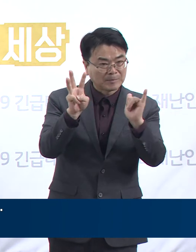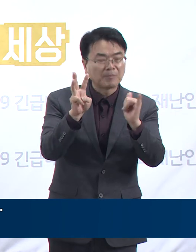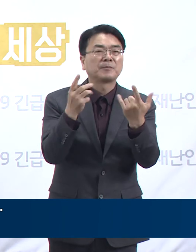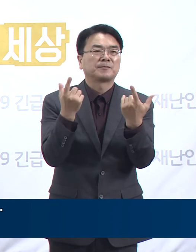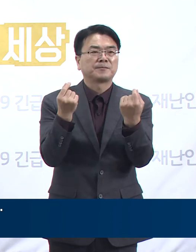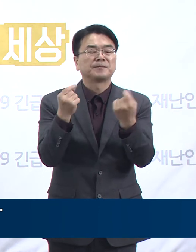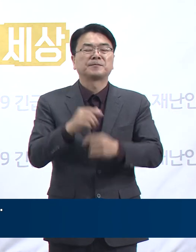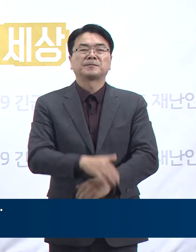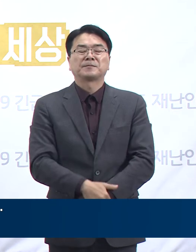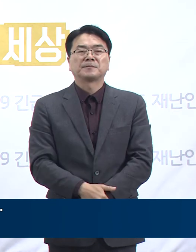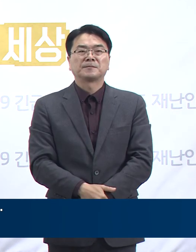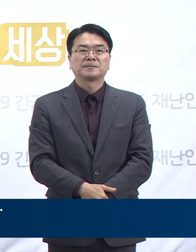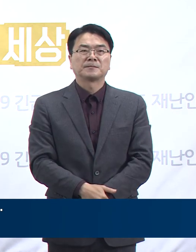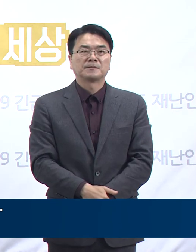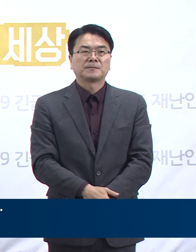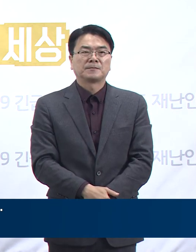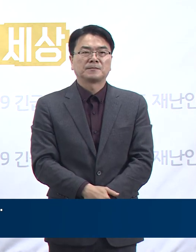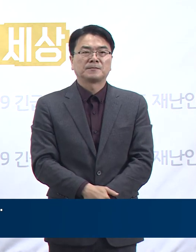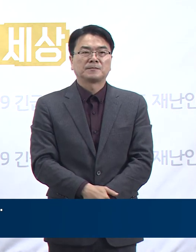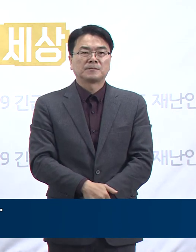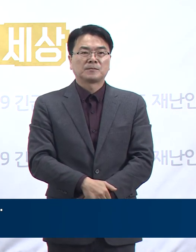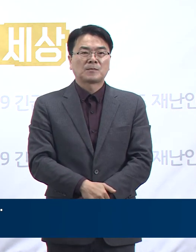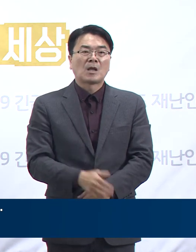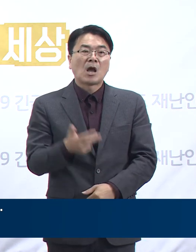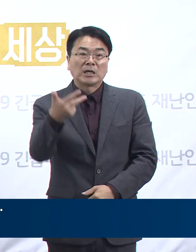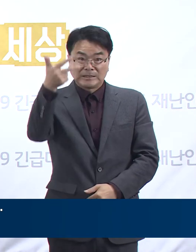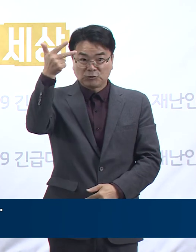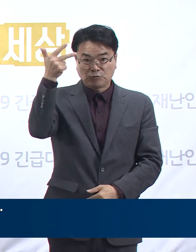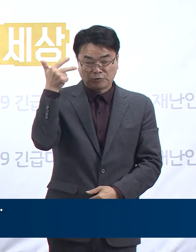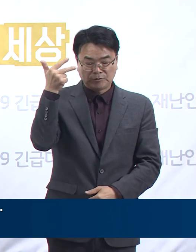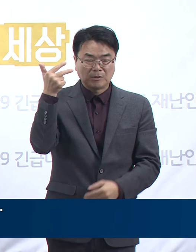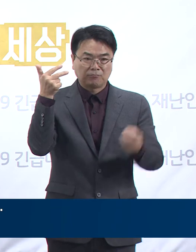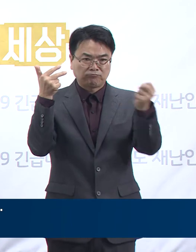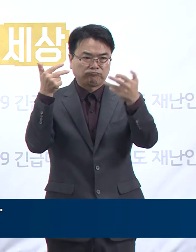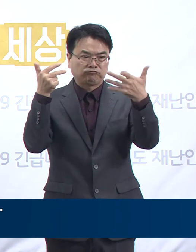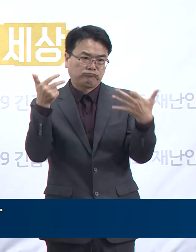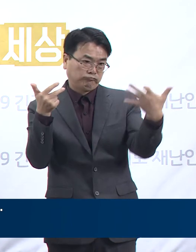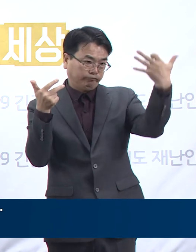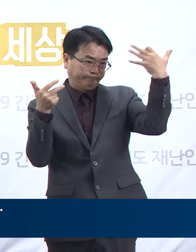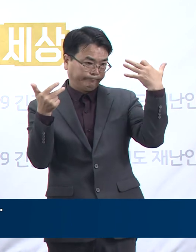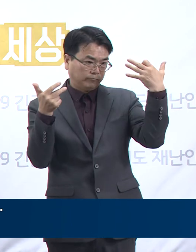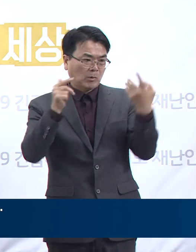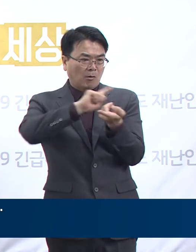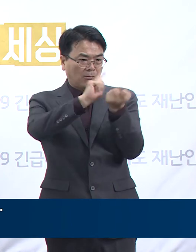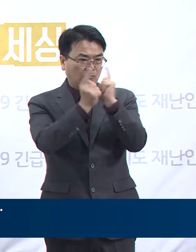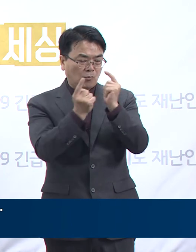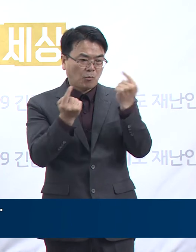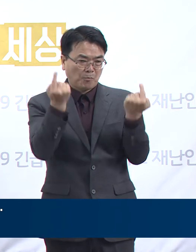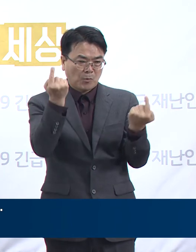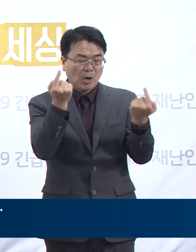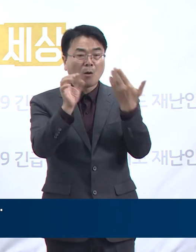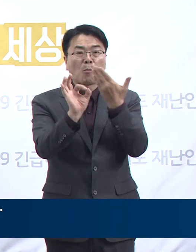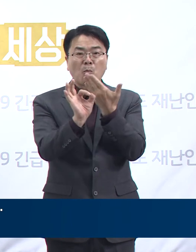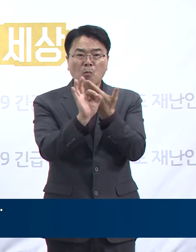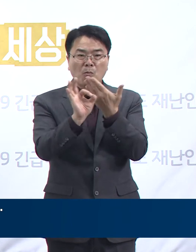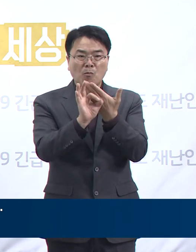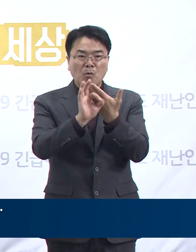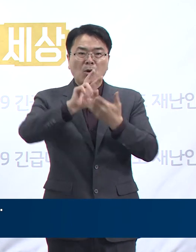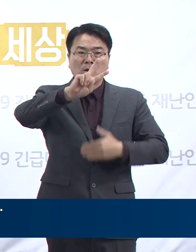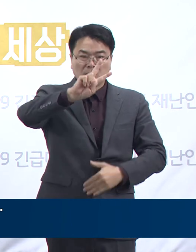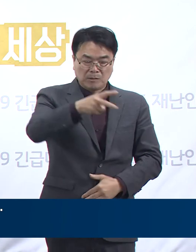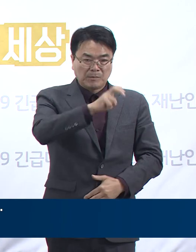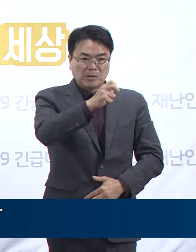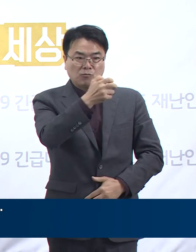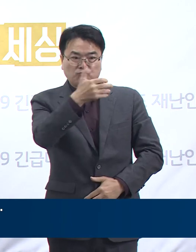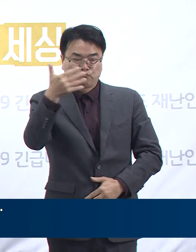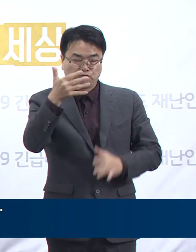%였습니다. 그 전주인 9월 14일부터 20일까지 일주일 동안은 총 239명